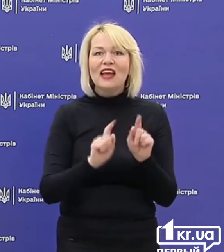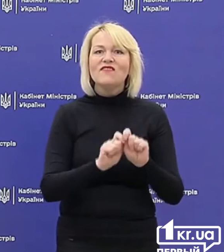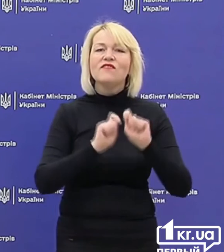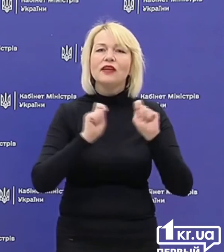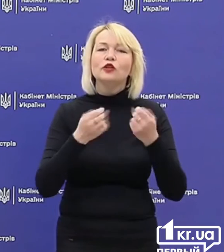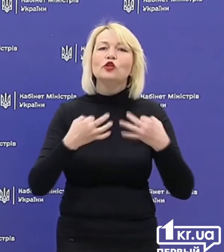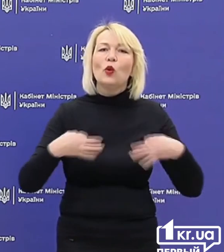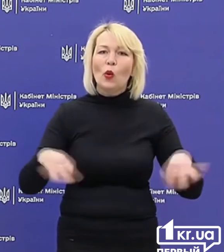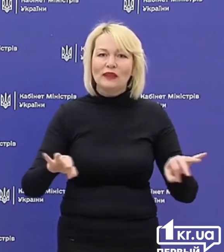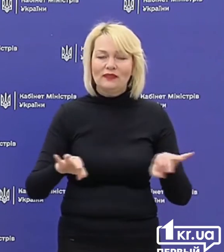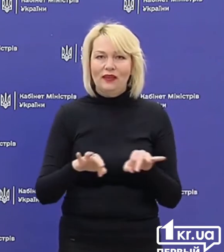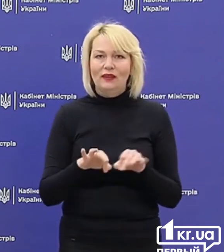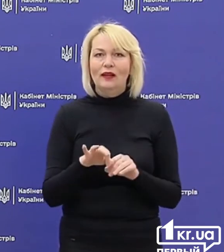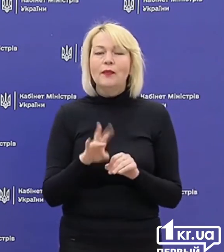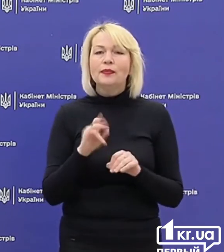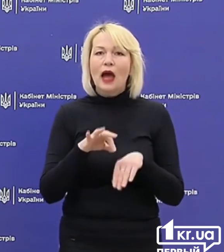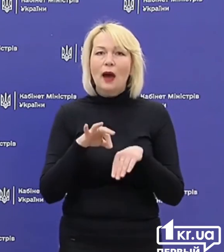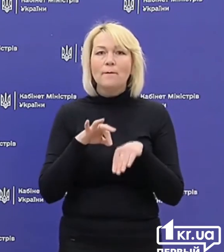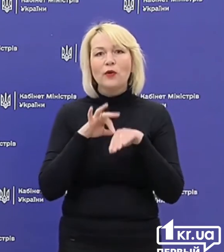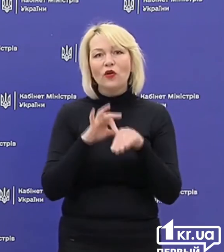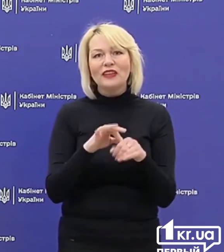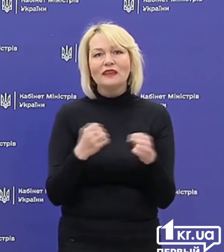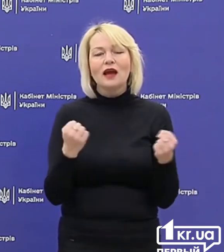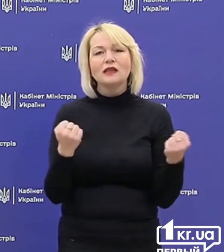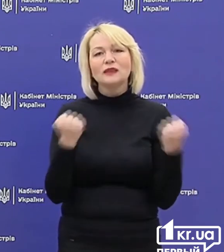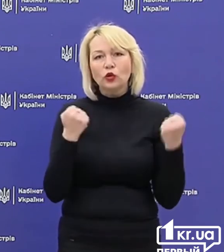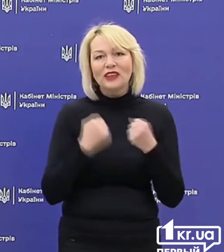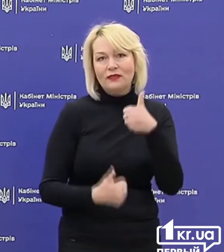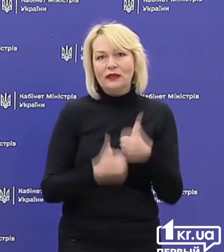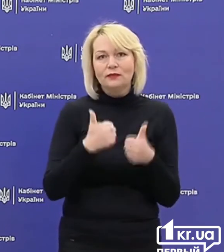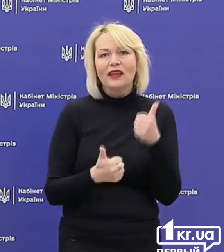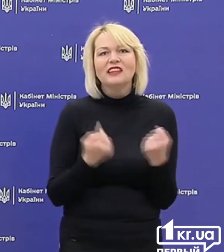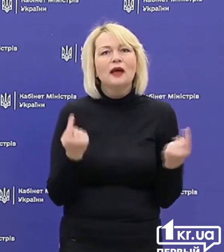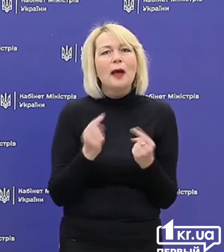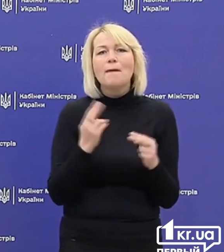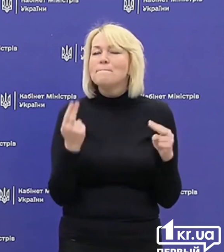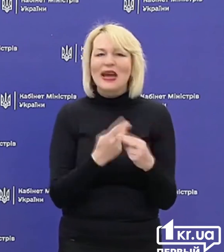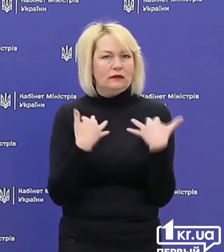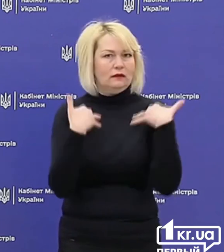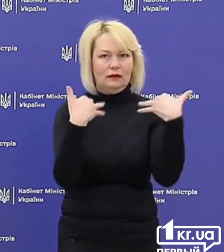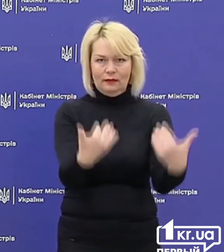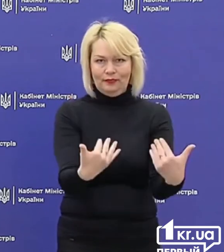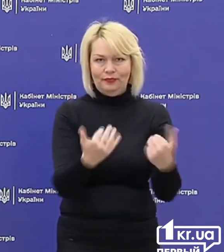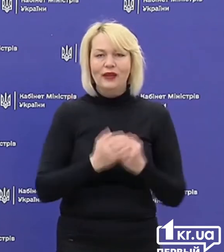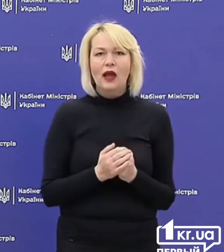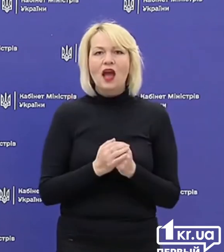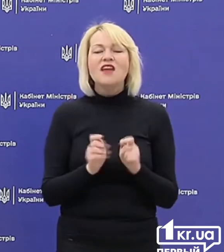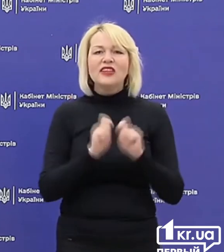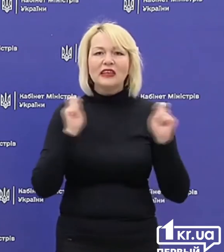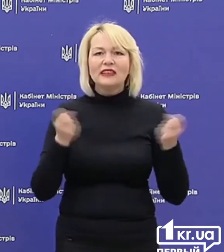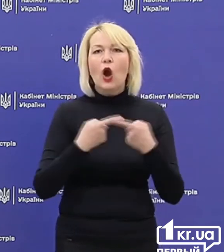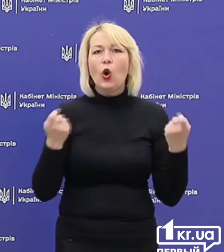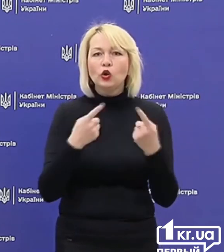Це дозвіл на проведення спортивних змагань, але, звичайно, без глядачів. Це відкриття готелів,